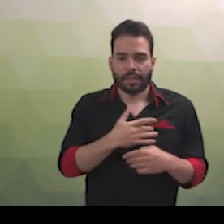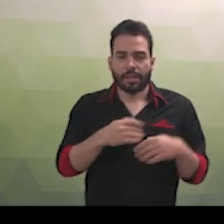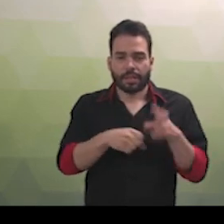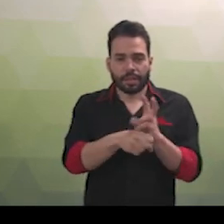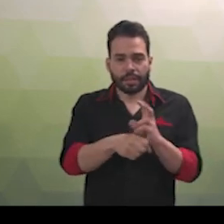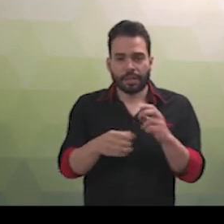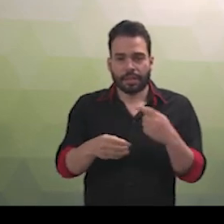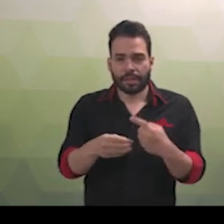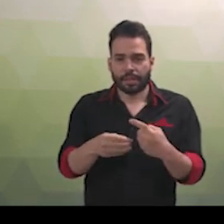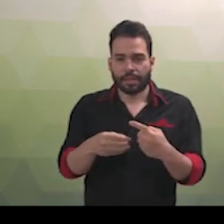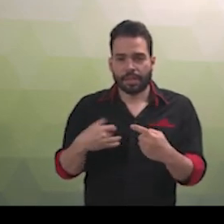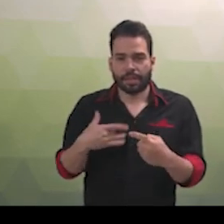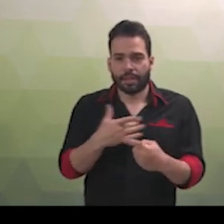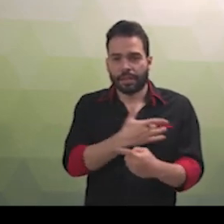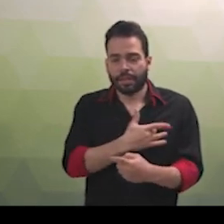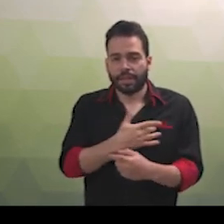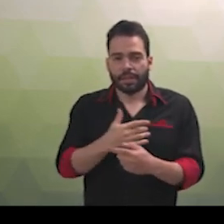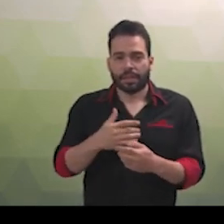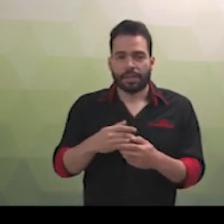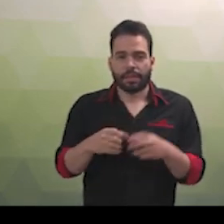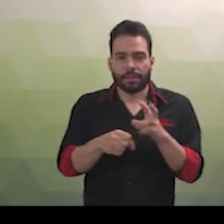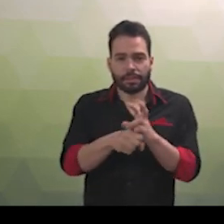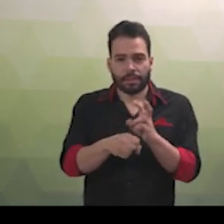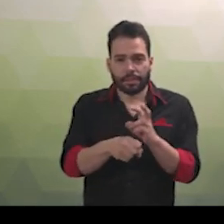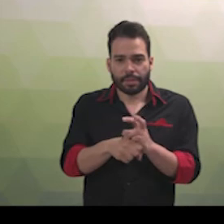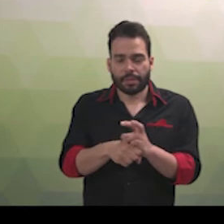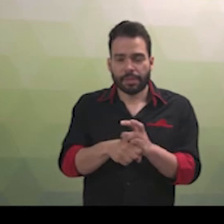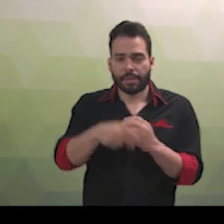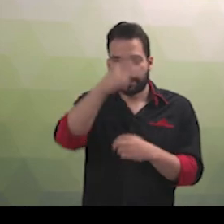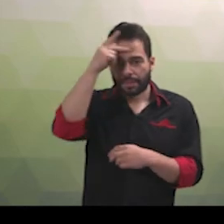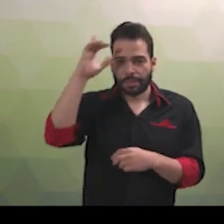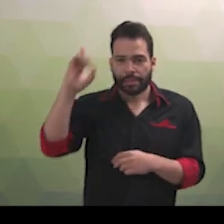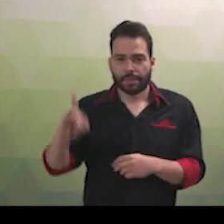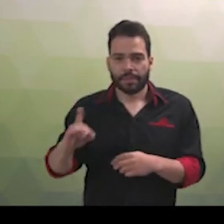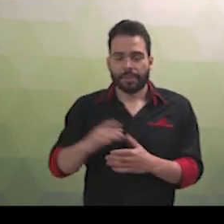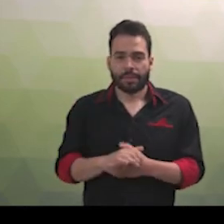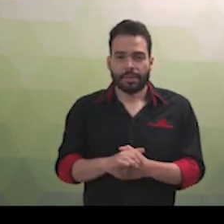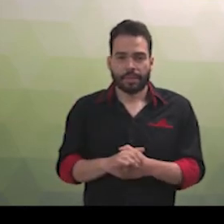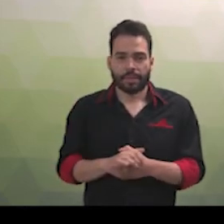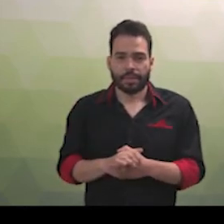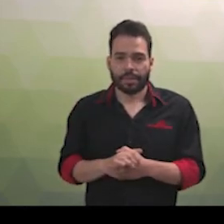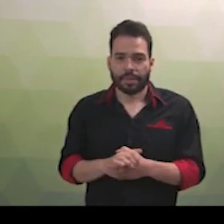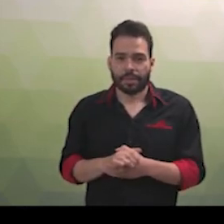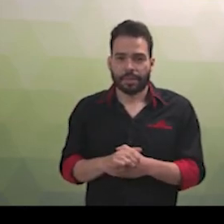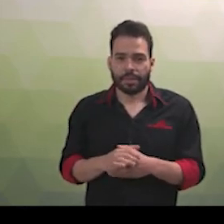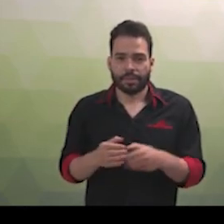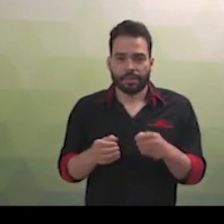e assistência pública, da proteção e garantia das pessoas portadoras de deficiência. Proporcionar os meios de acesso à